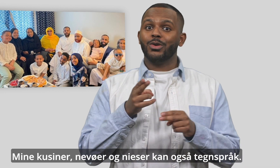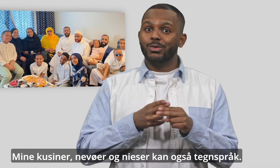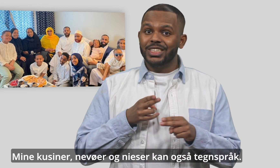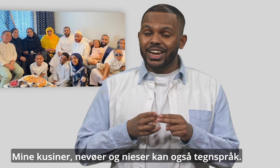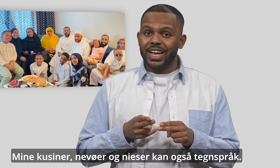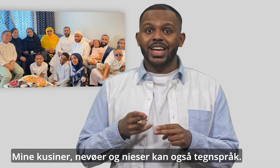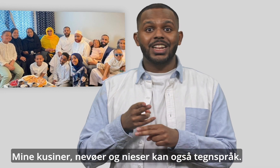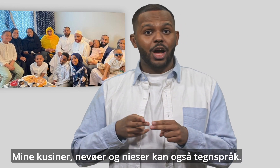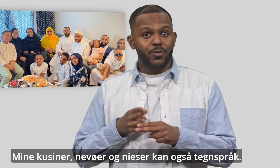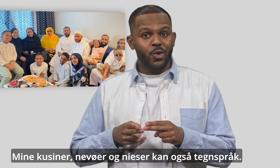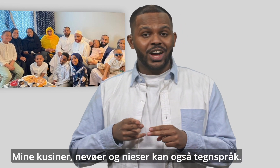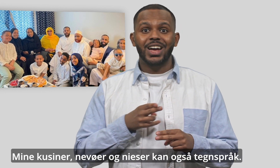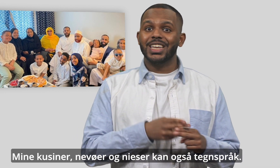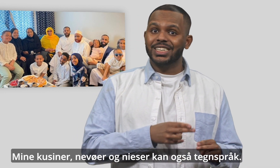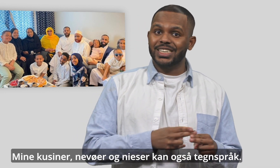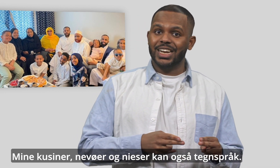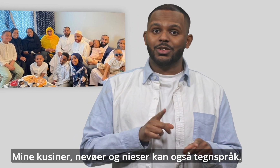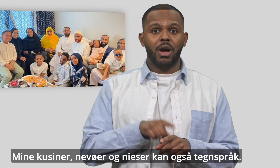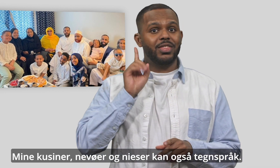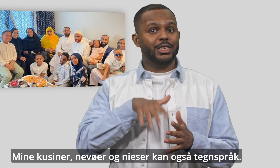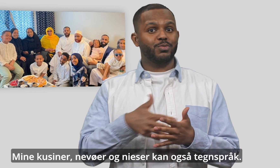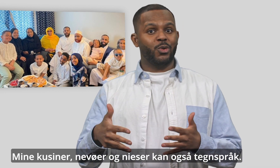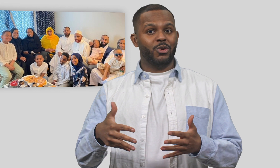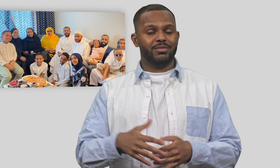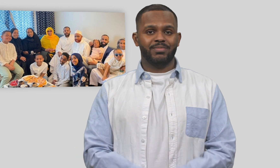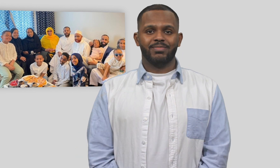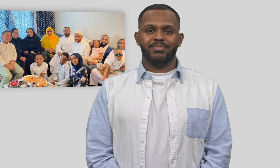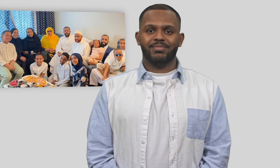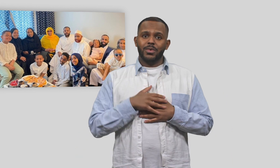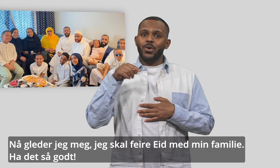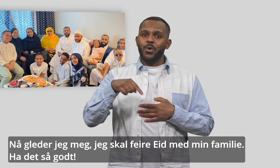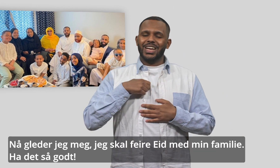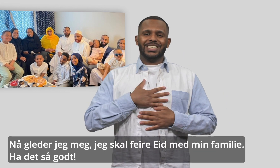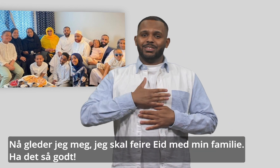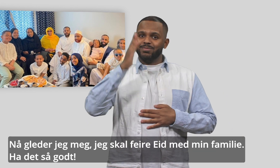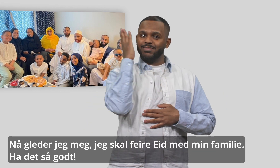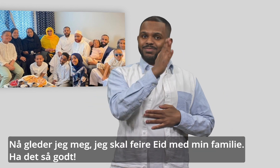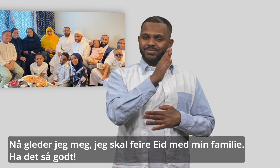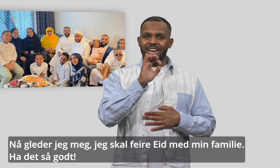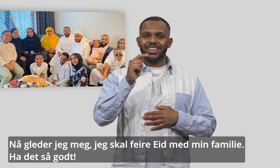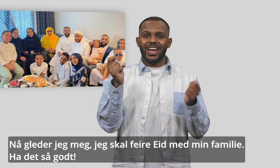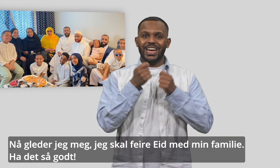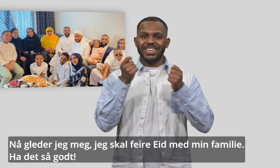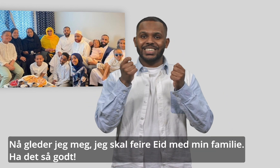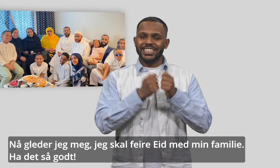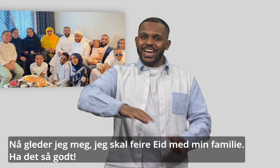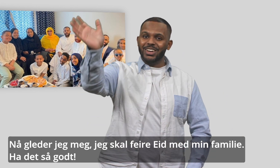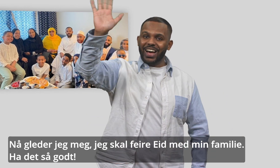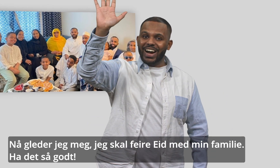kusiner, nevøer og nyeser kan også tegnspråk. 51. Nå gleder jeg meg. Jeg skal feire eid med min familie.